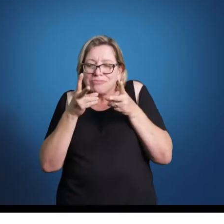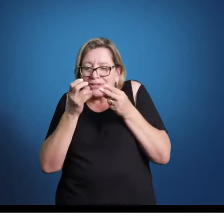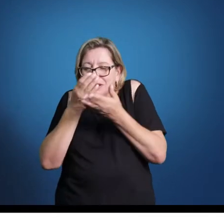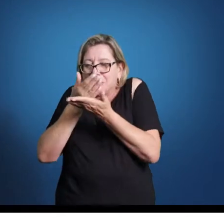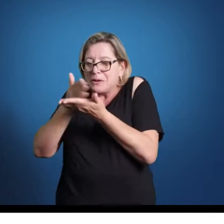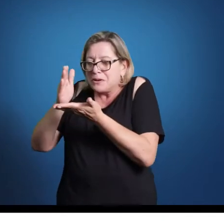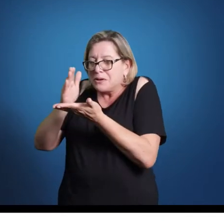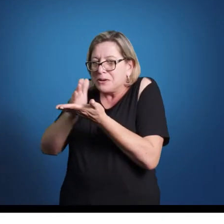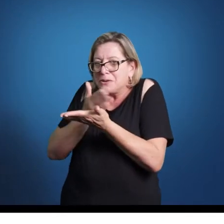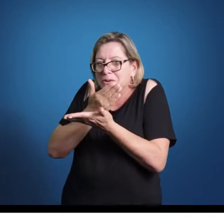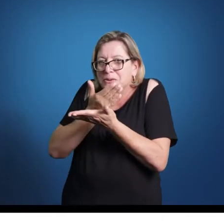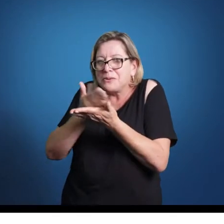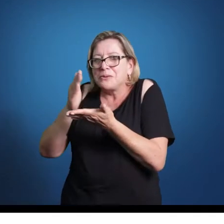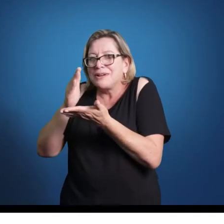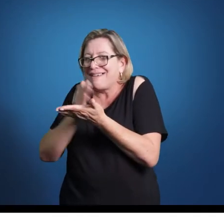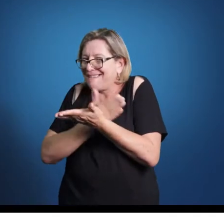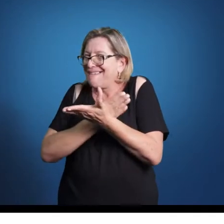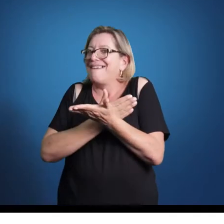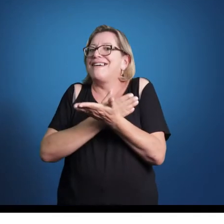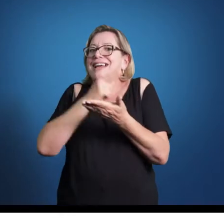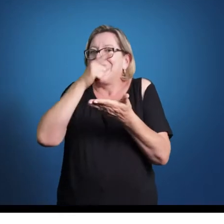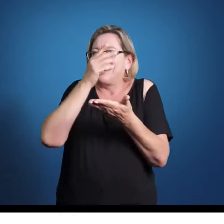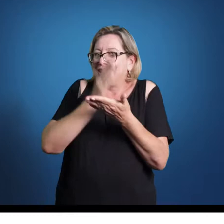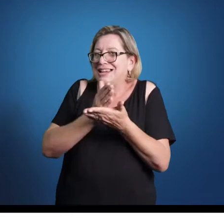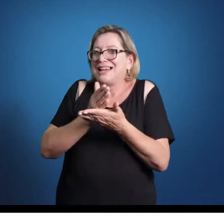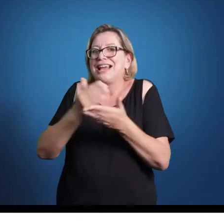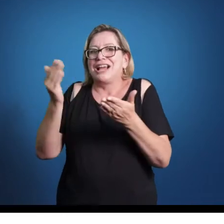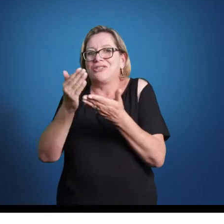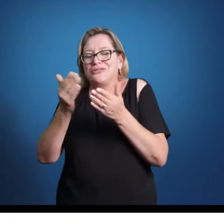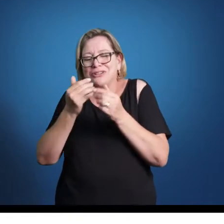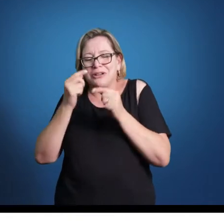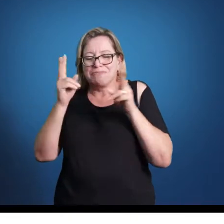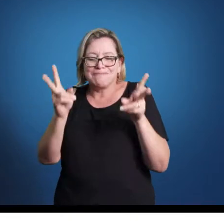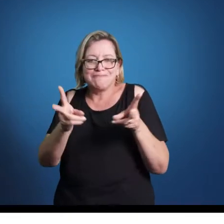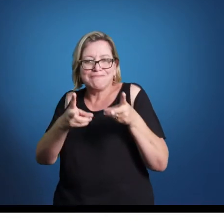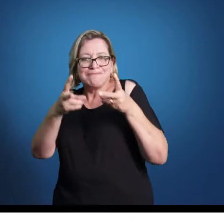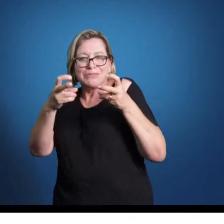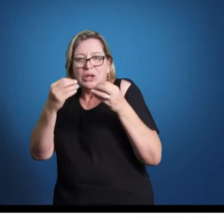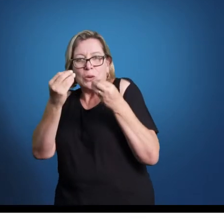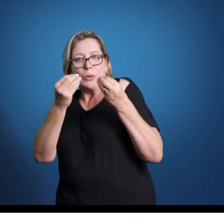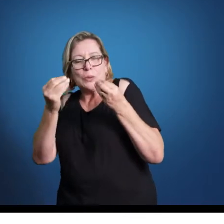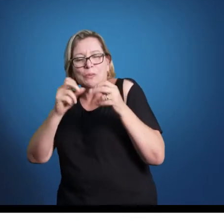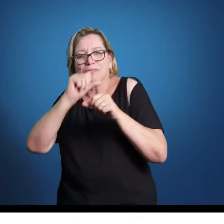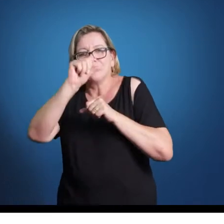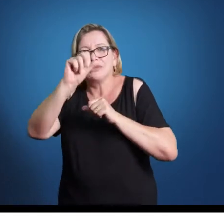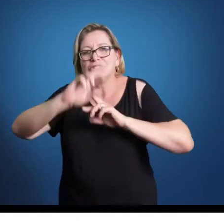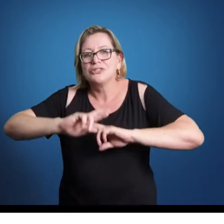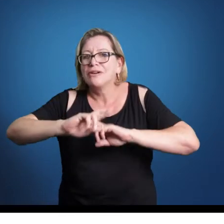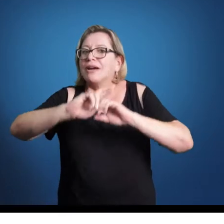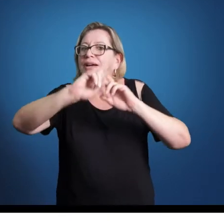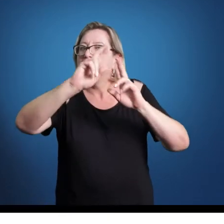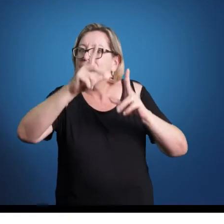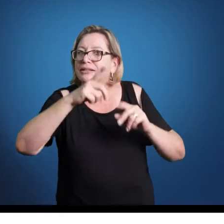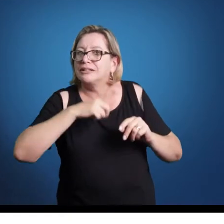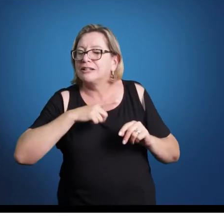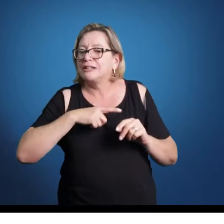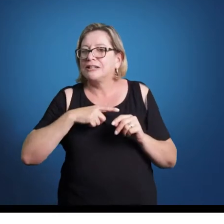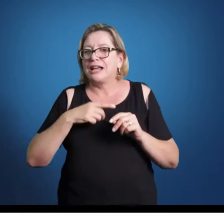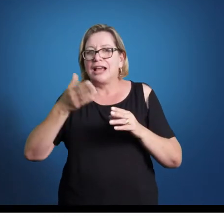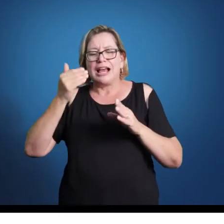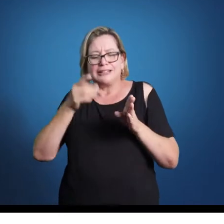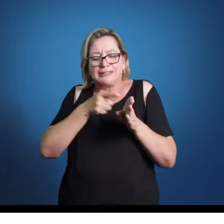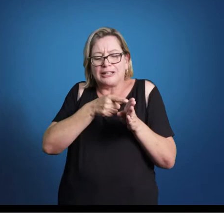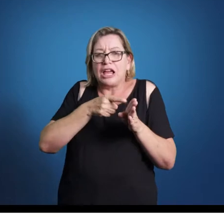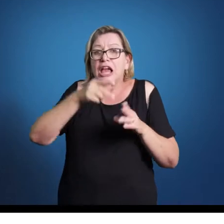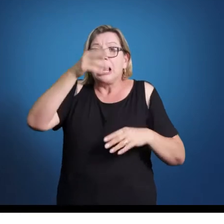música medieval ou o barroco da música renascentista. Visto que no Renascimento, só o fato de haver várias vozes